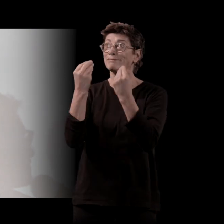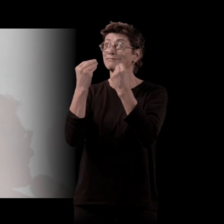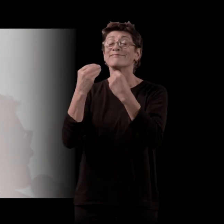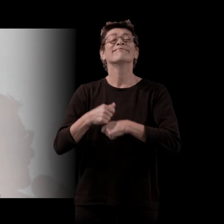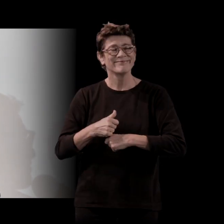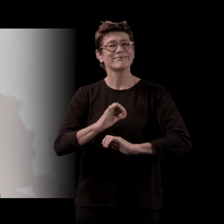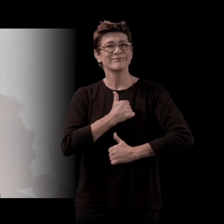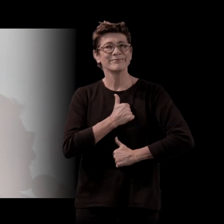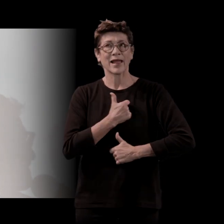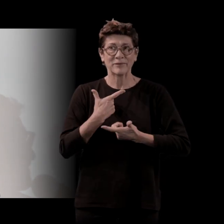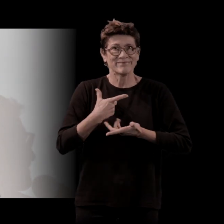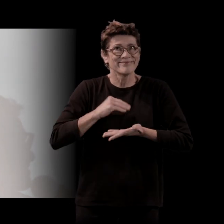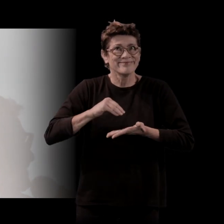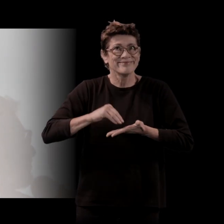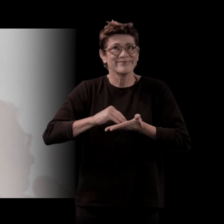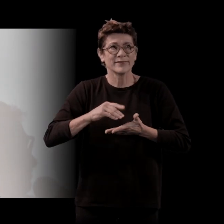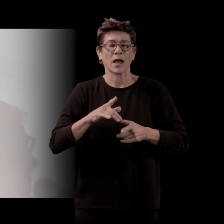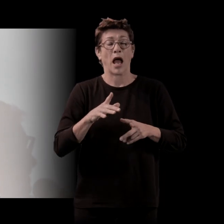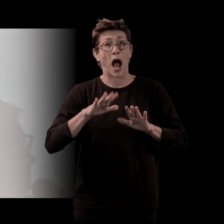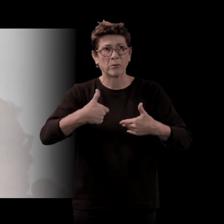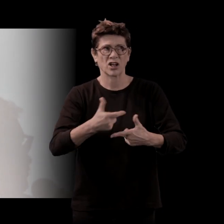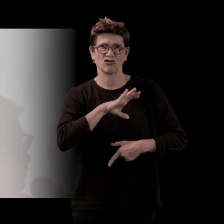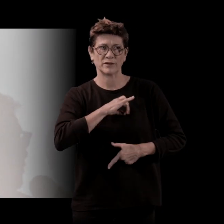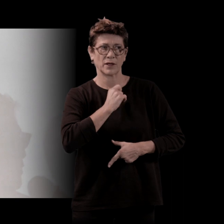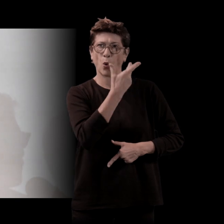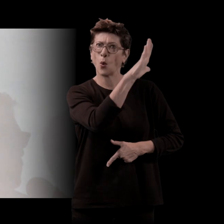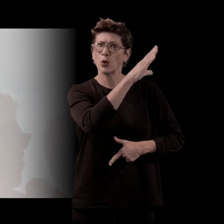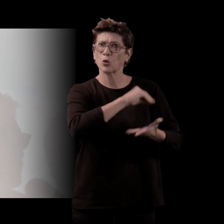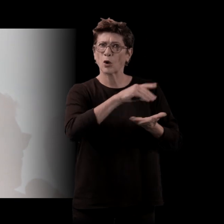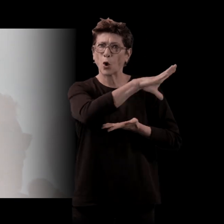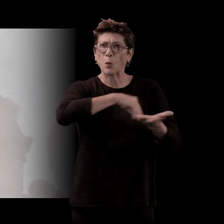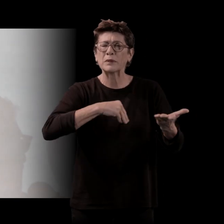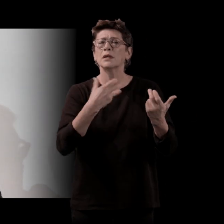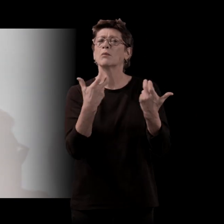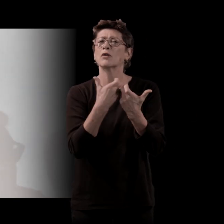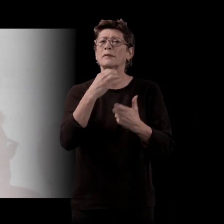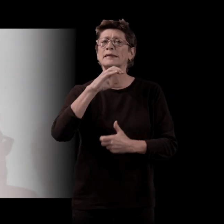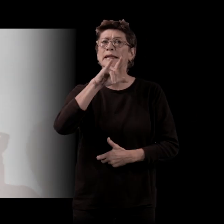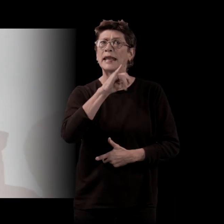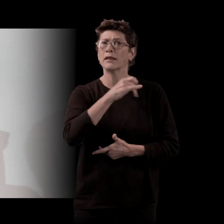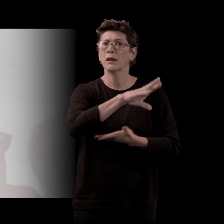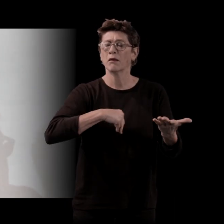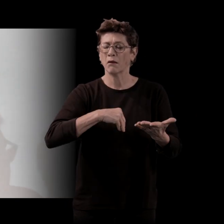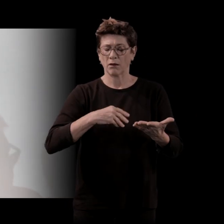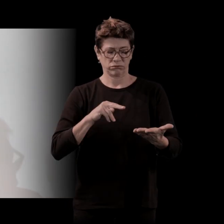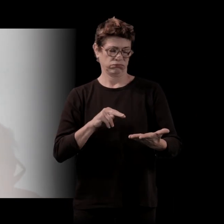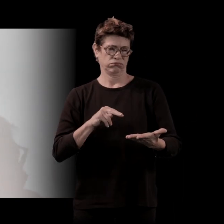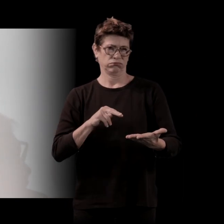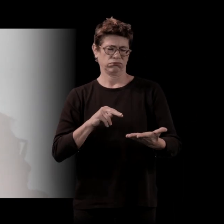J'ai essayé d'écrire comme Céline. Vous voyez ? Et puis, un jour, on se rend compte qu'on est tramé par différentes langues. Et puis, qu va essayer de les rendre, quoi.